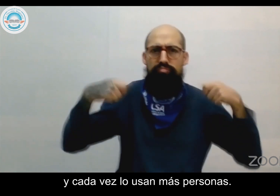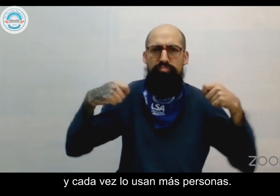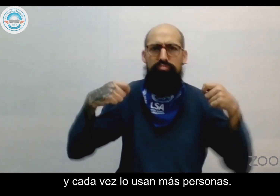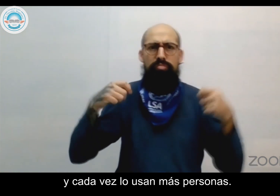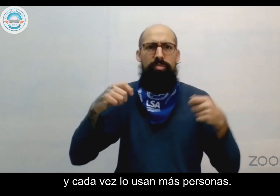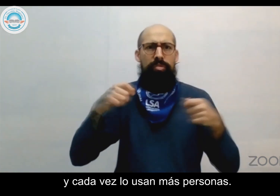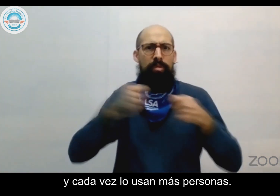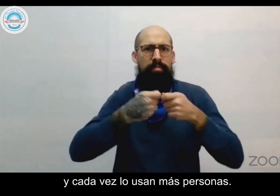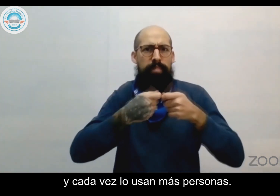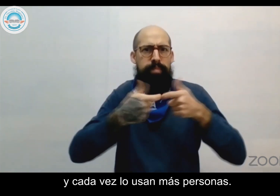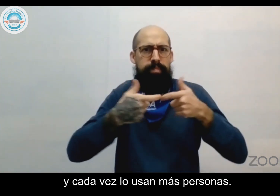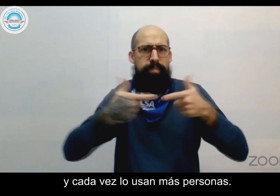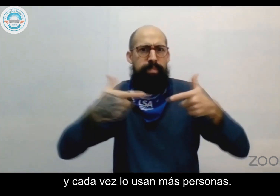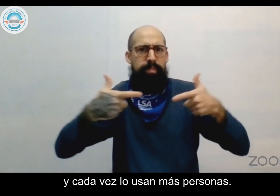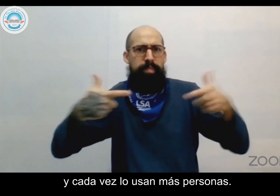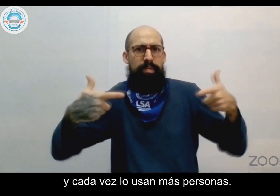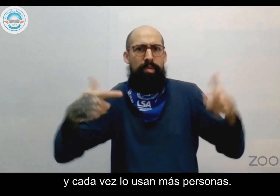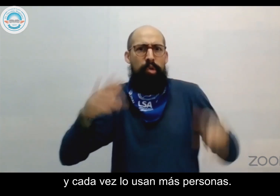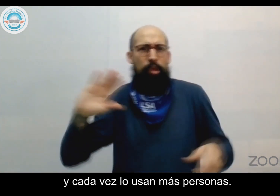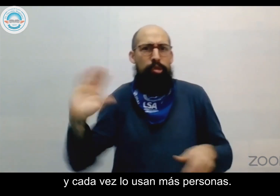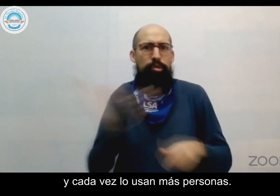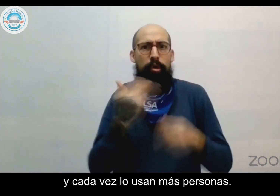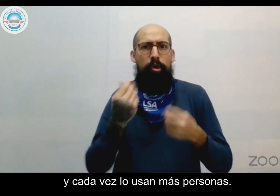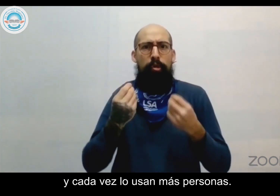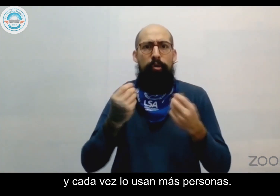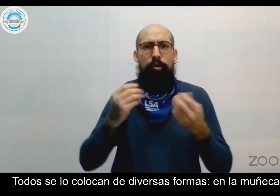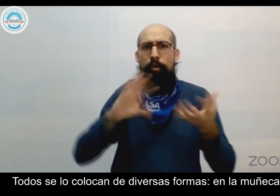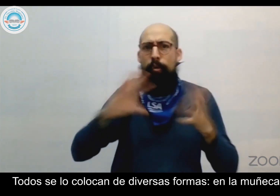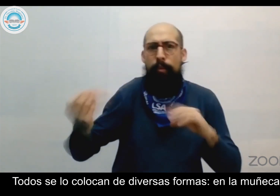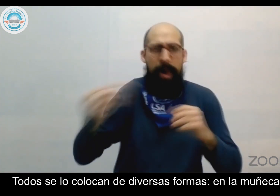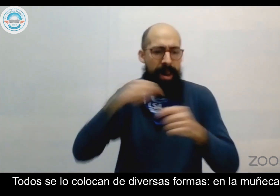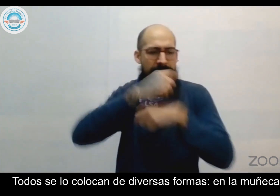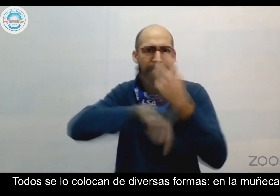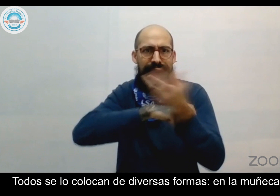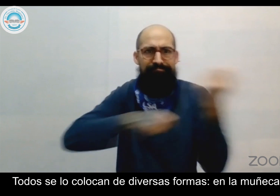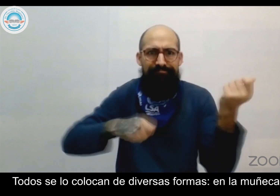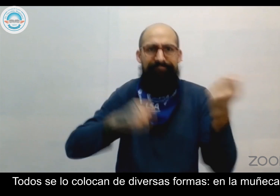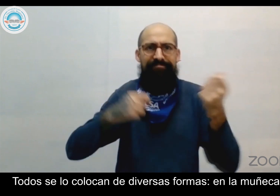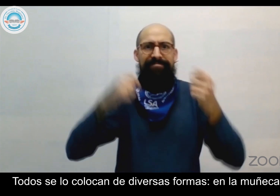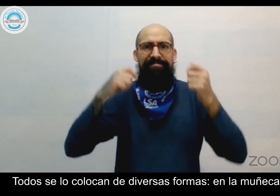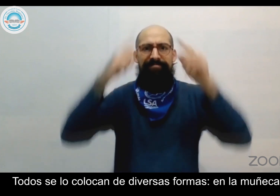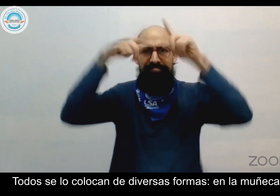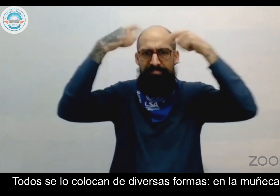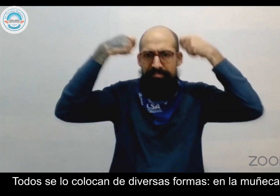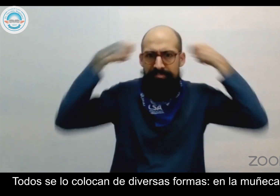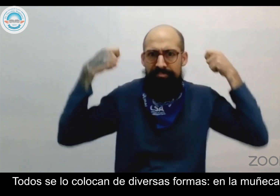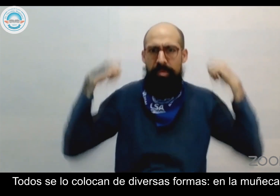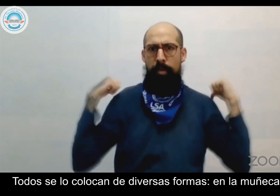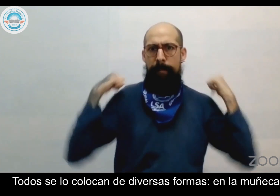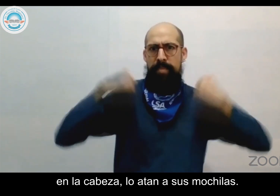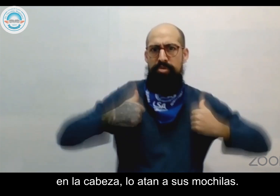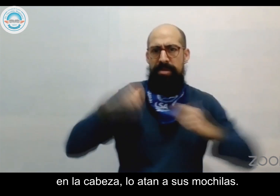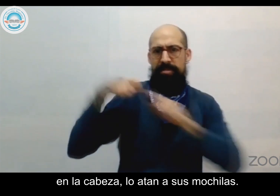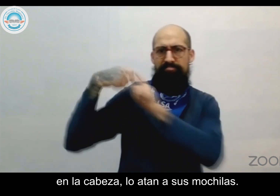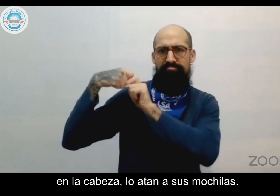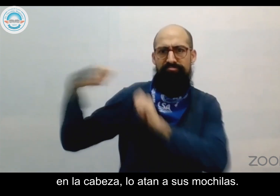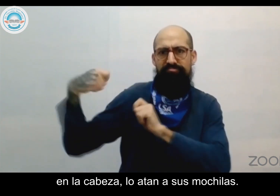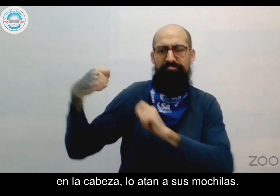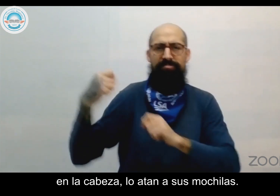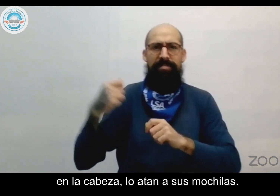y cada vez lo usan más personas. Todos se lo colocan de diversas formas, en la muñeca, en la cabeza, lo atan a